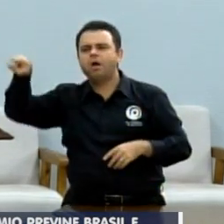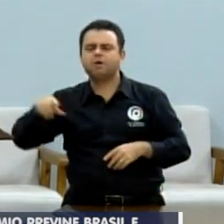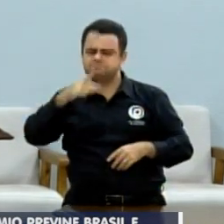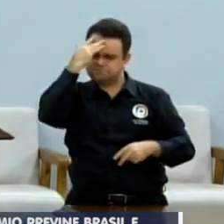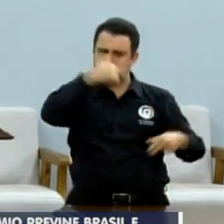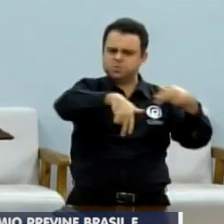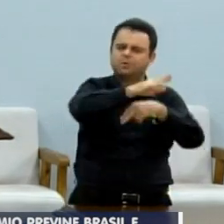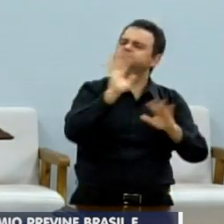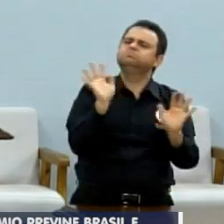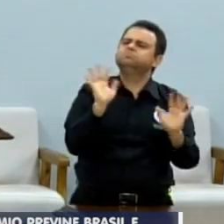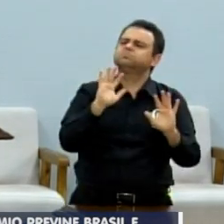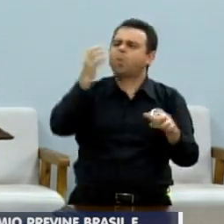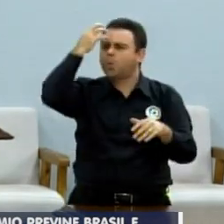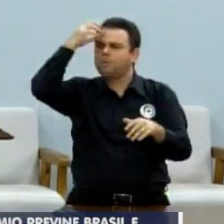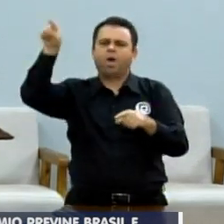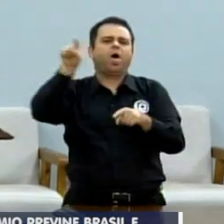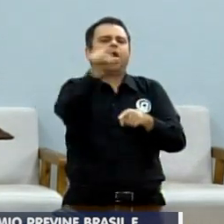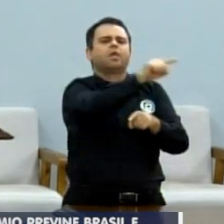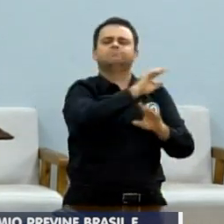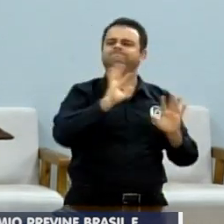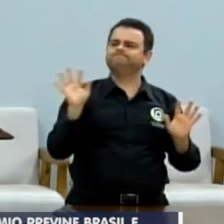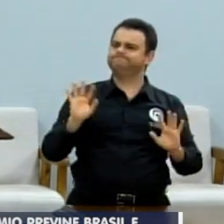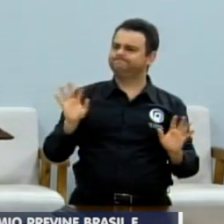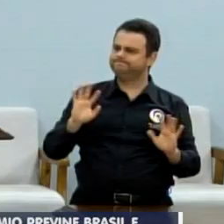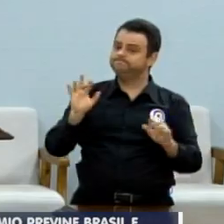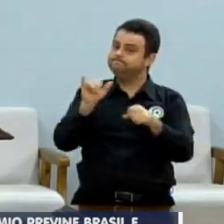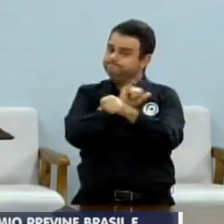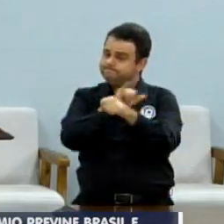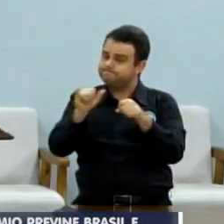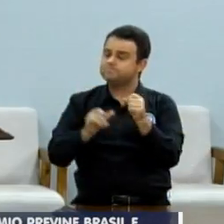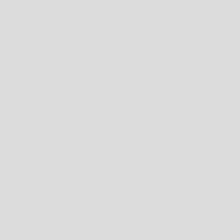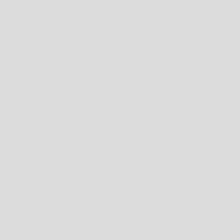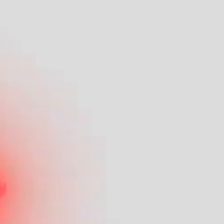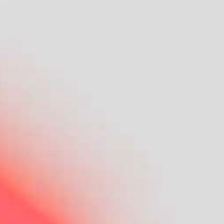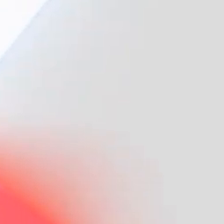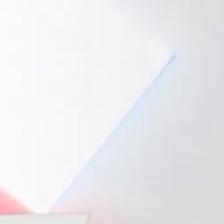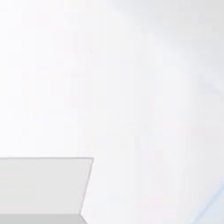solucionar essa situação para que não aconteça mais. Tenho dito, Silêncio.